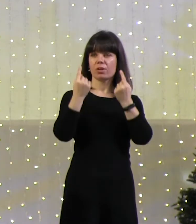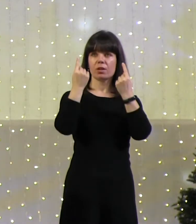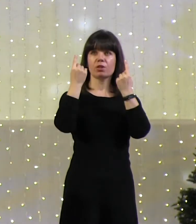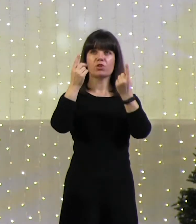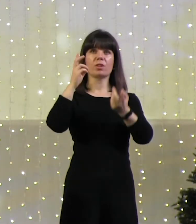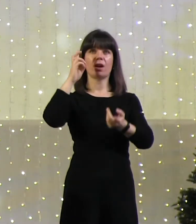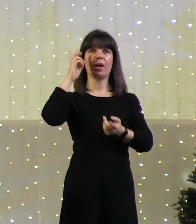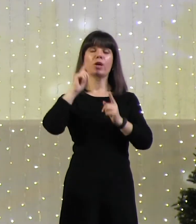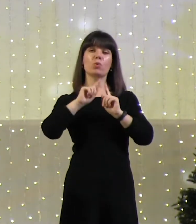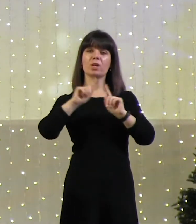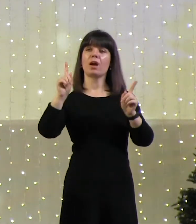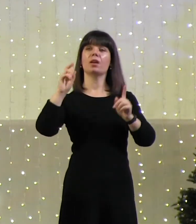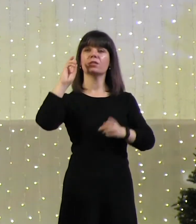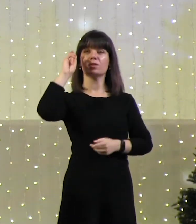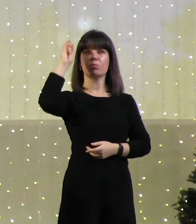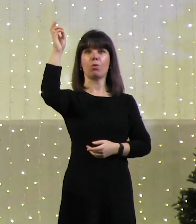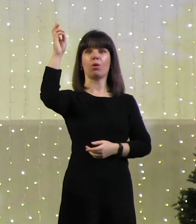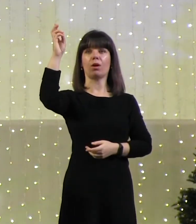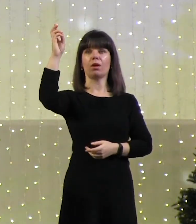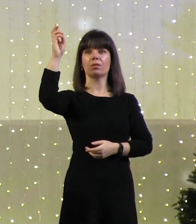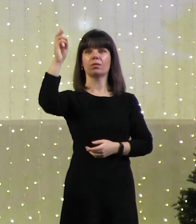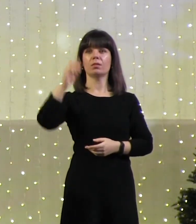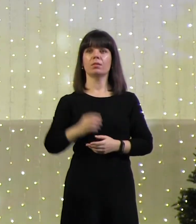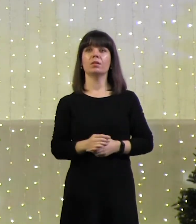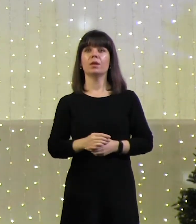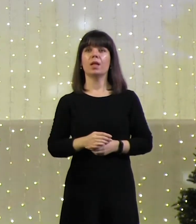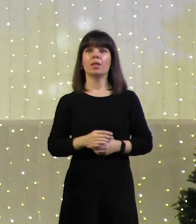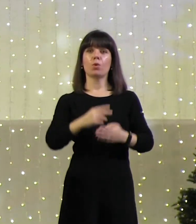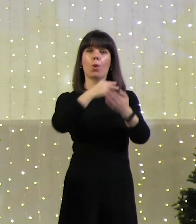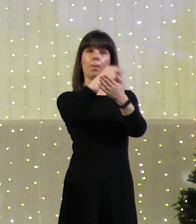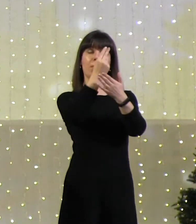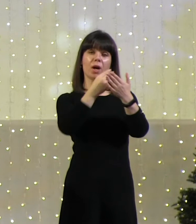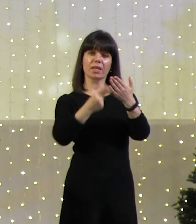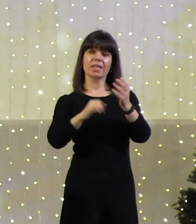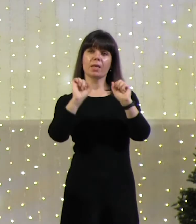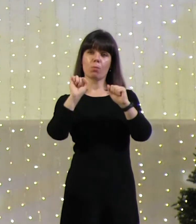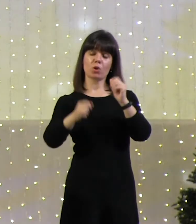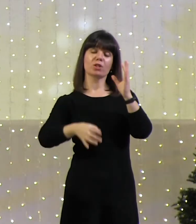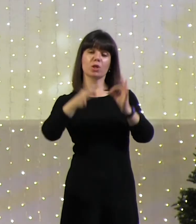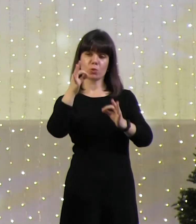о уникальности Бога. То есть по картине можно судить о художнике.